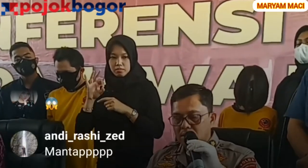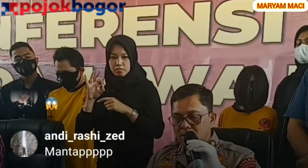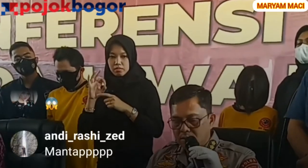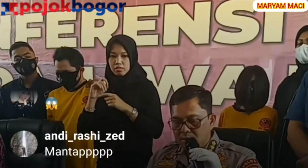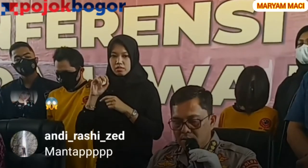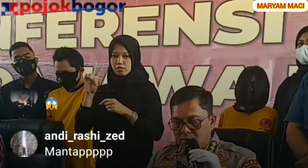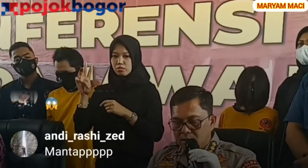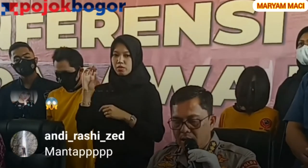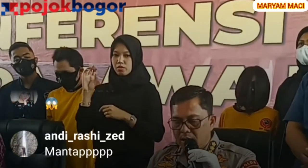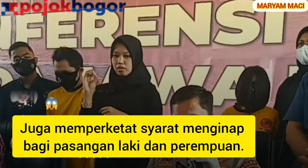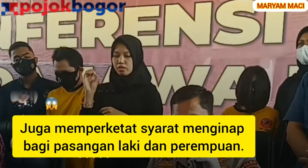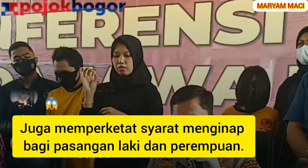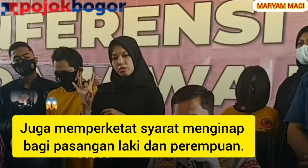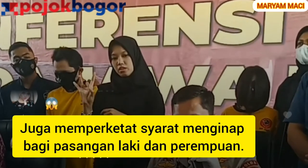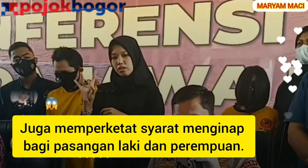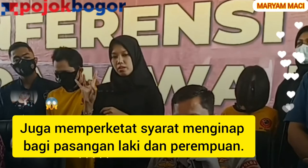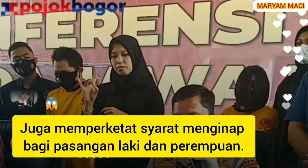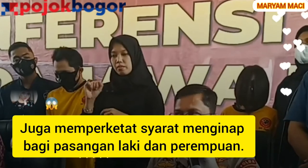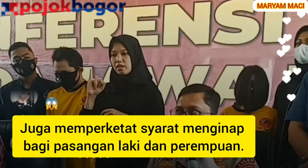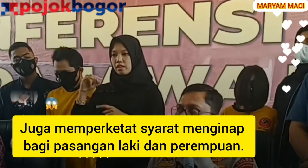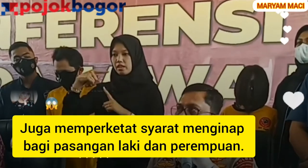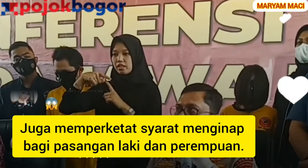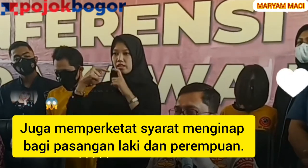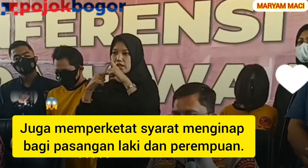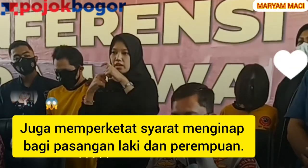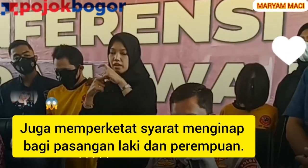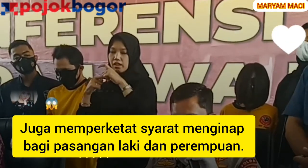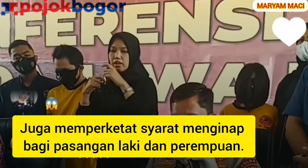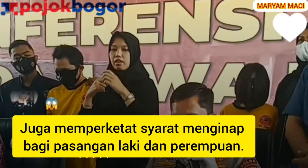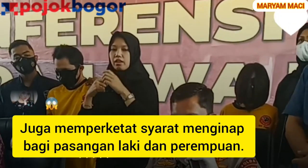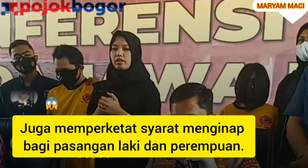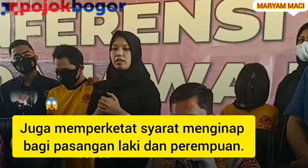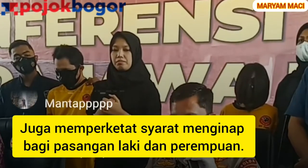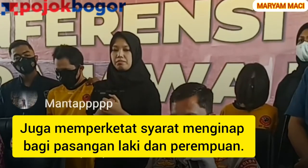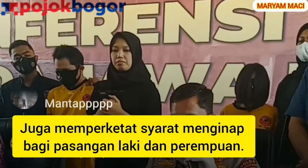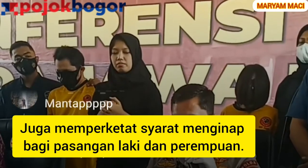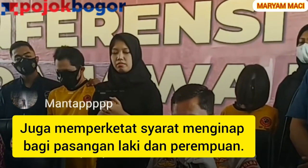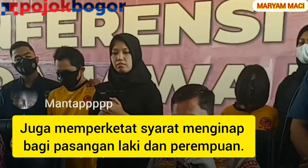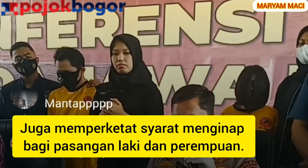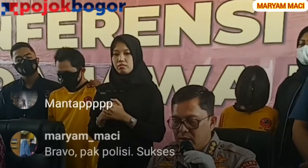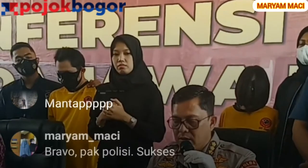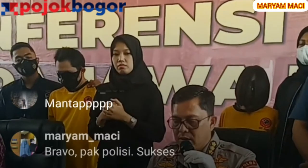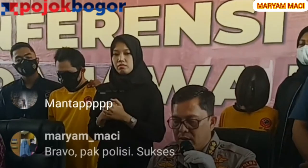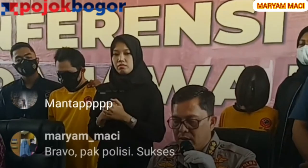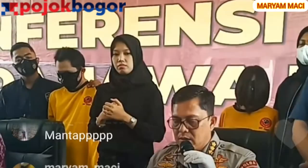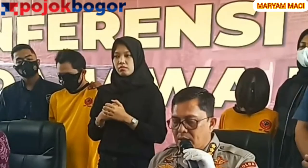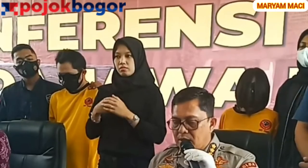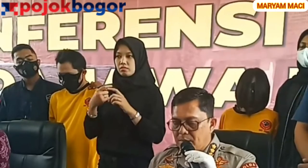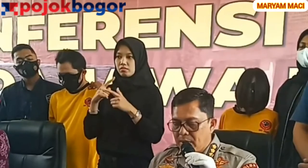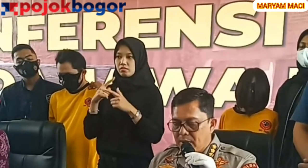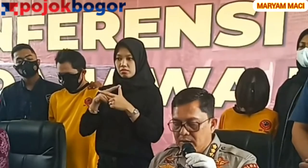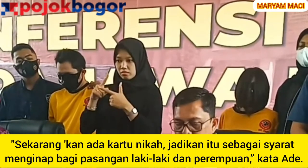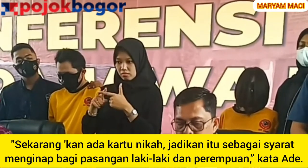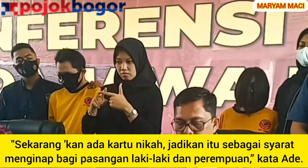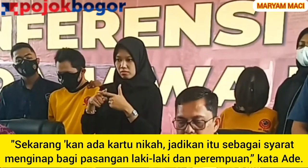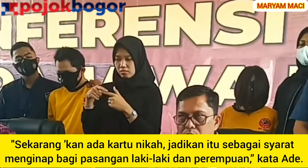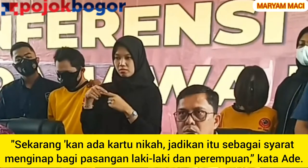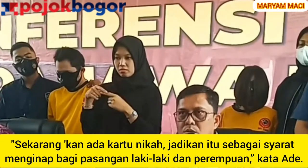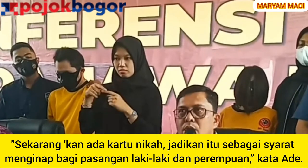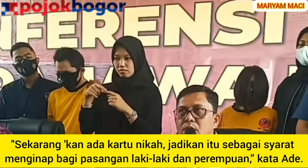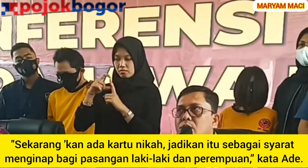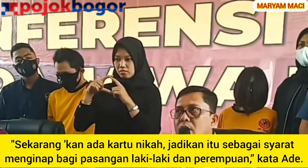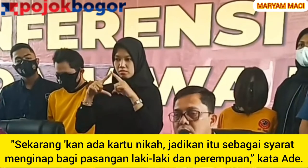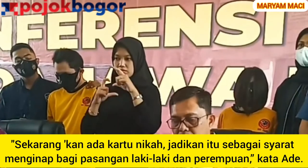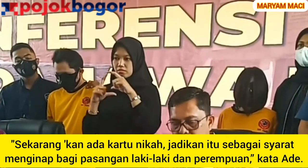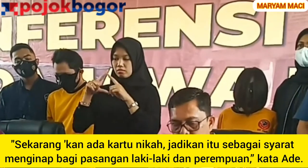tentang ITI dan pasal 55, 56, kawake dan atau pasal 4 ayat 1